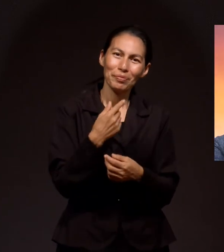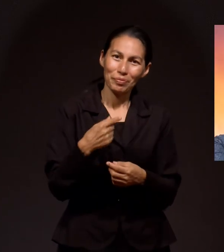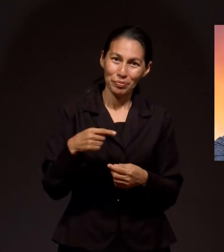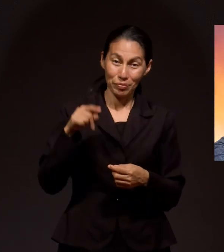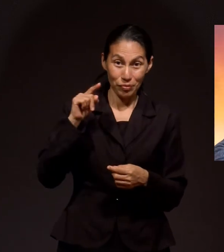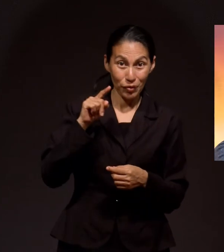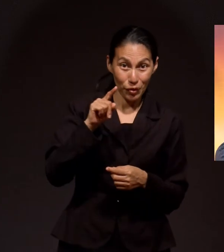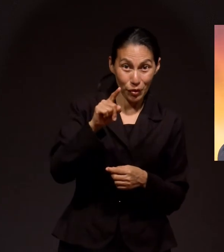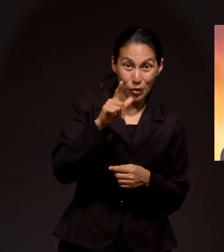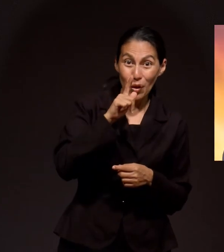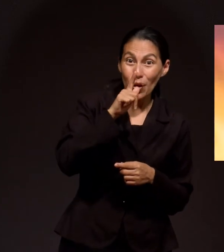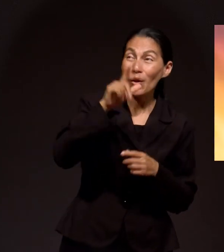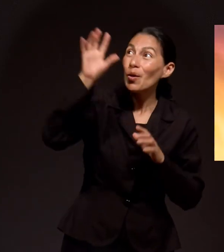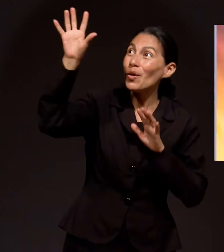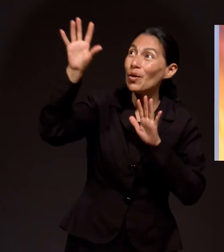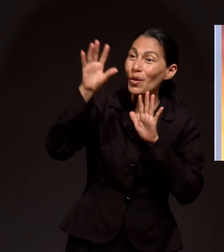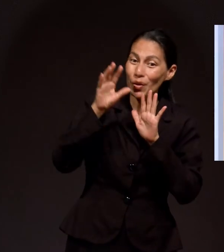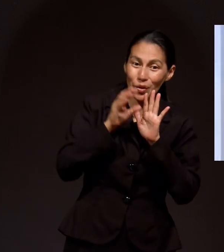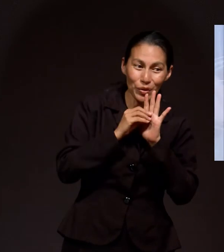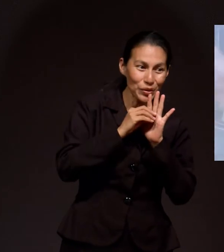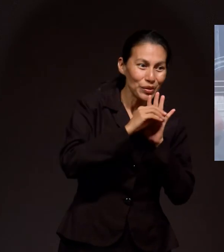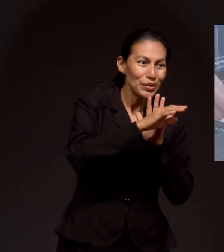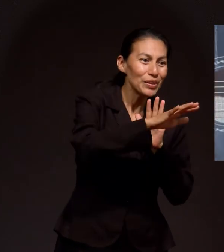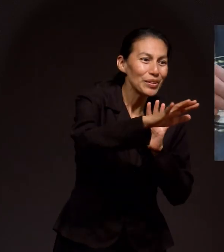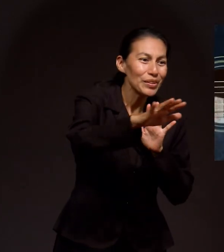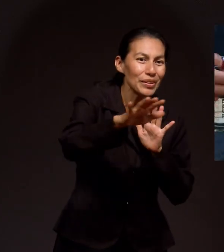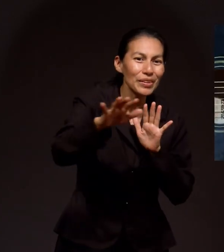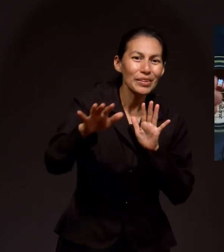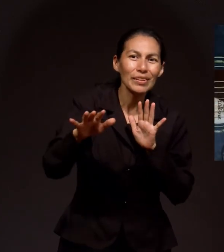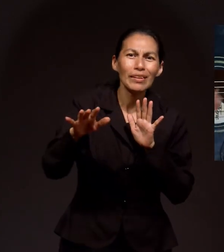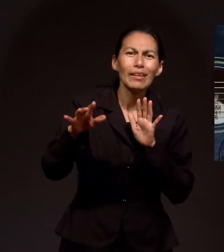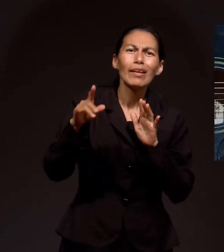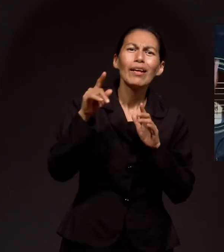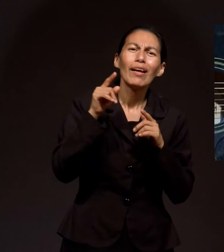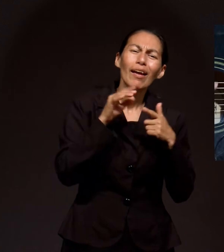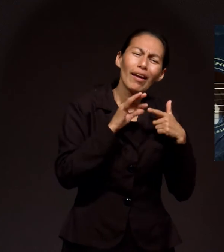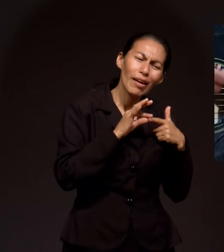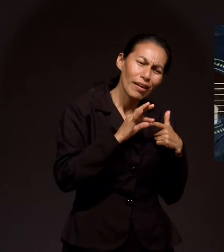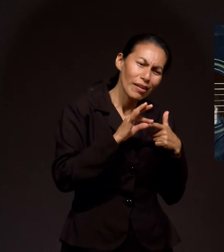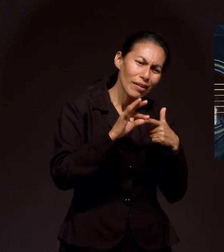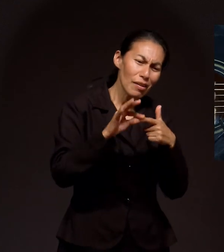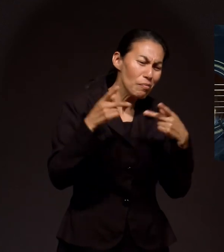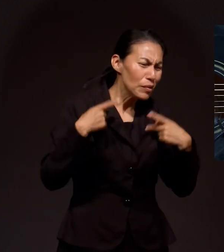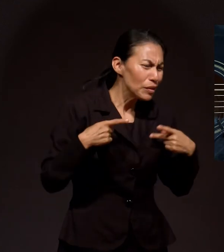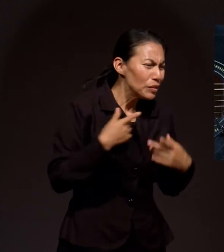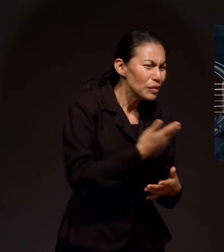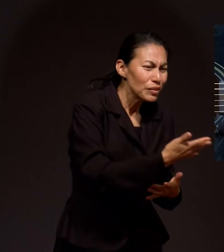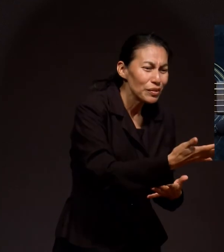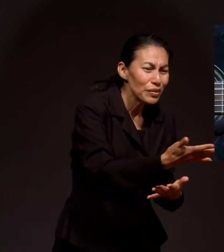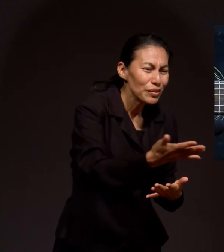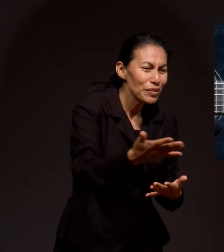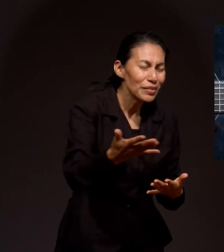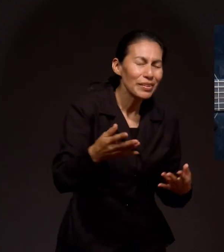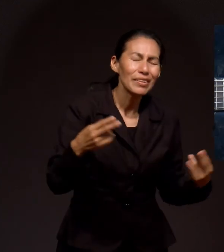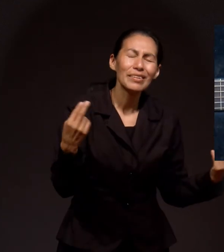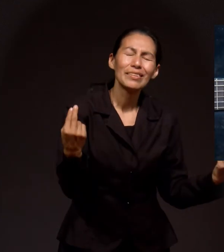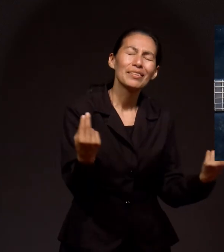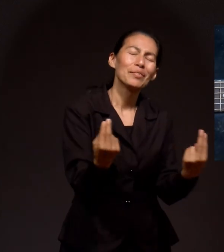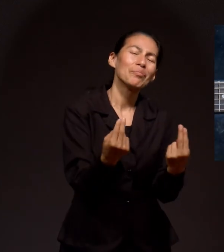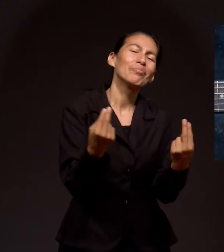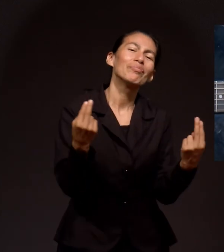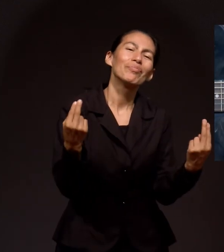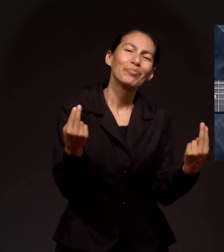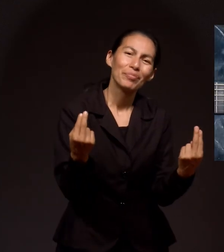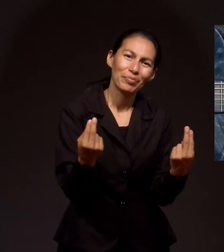Tú eres la luz, esa guía Que el mundo hoy necesita